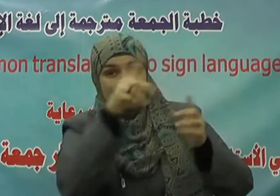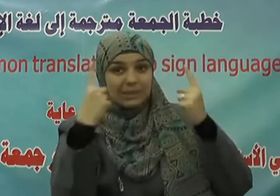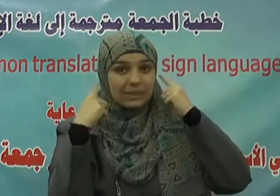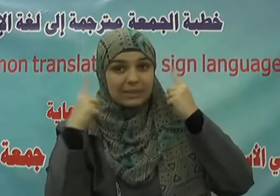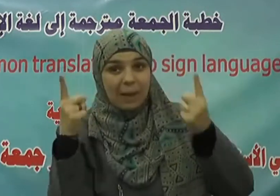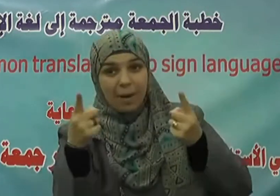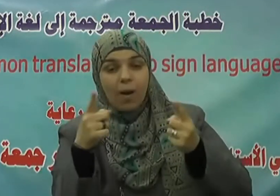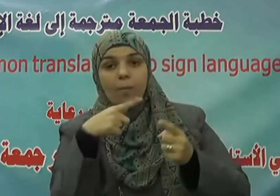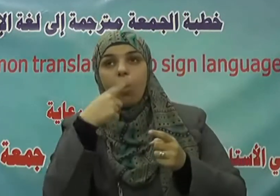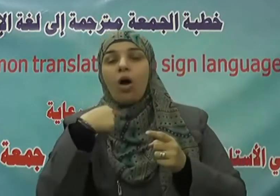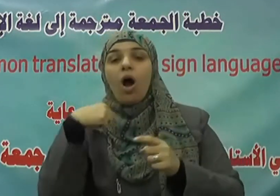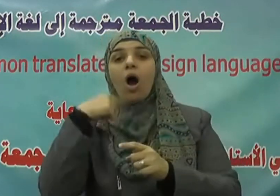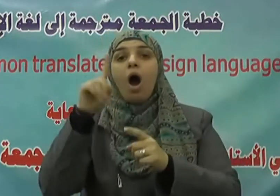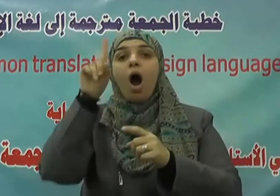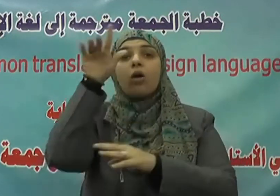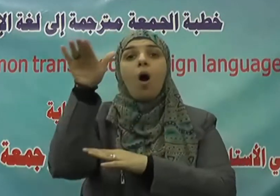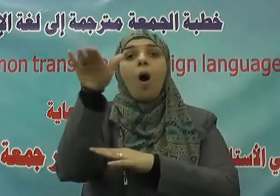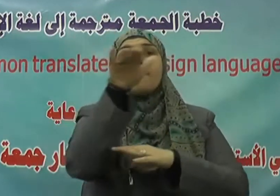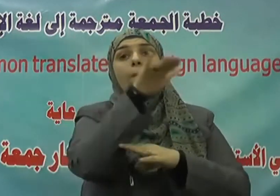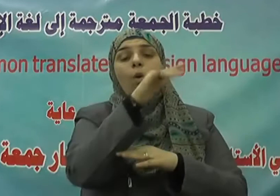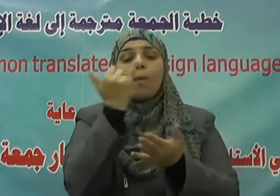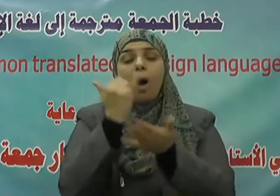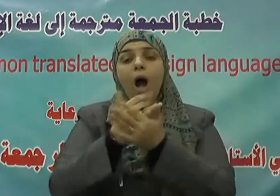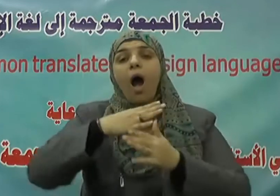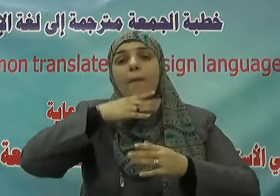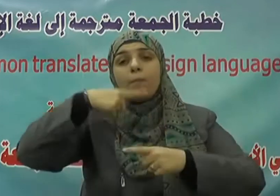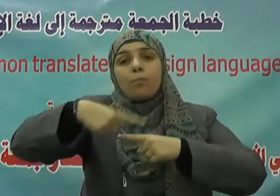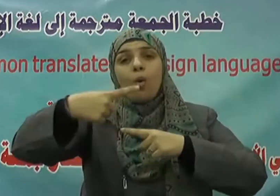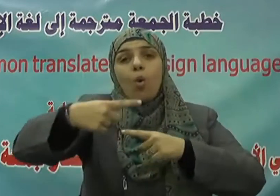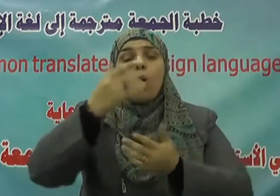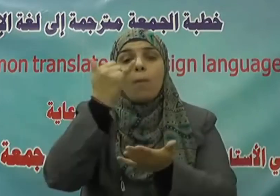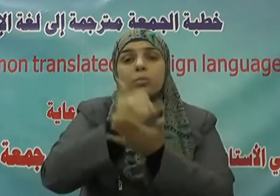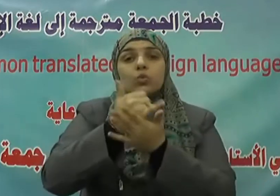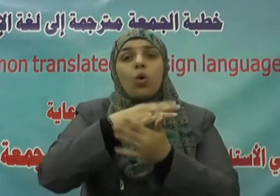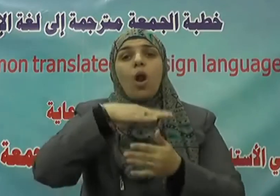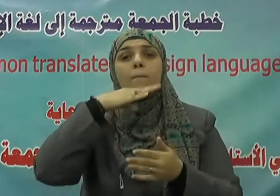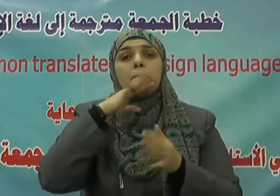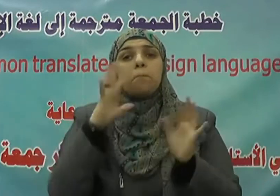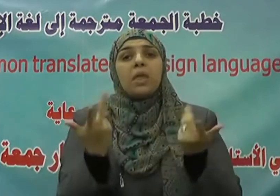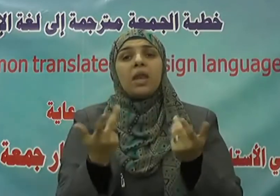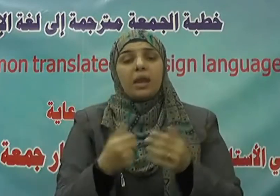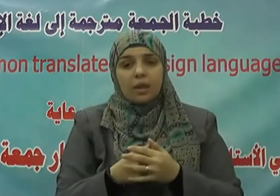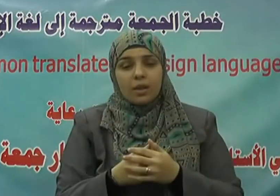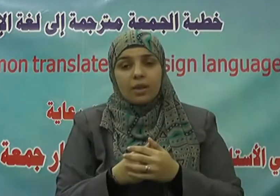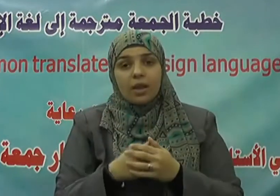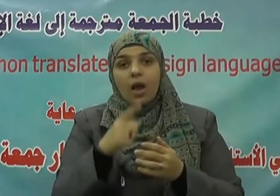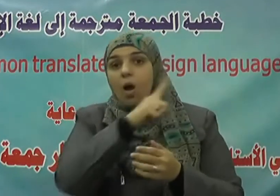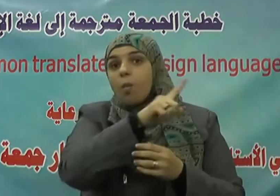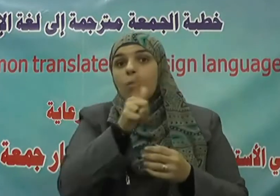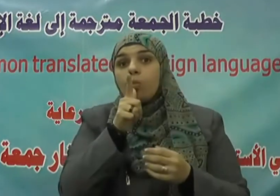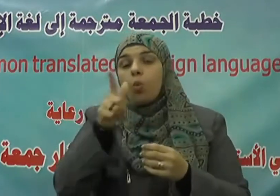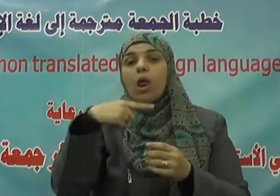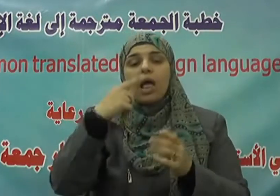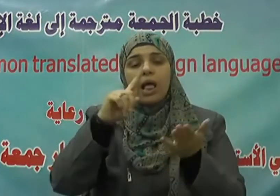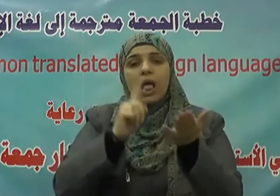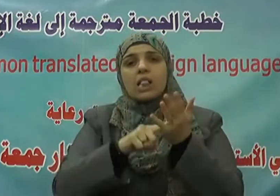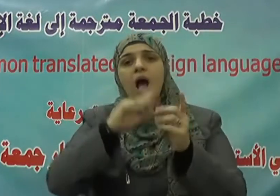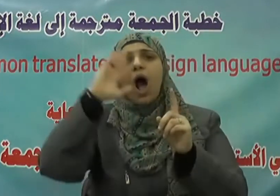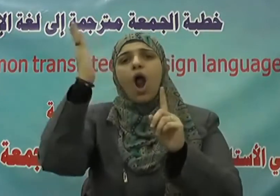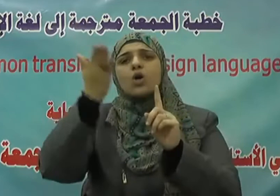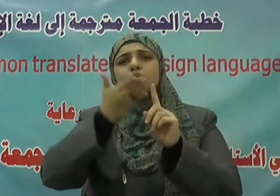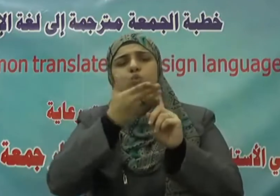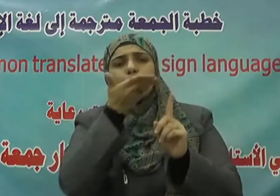ربكم ورب آبائكم الأولين قال إن رسولكم الذي